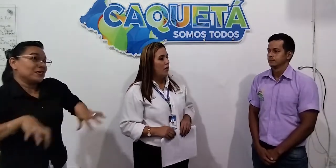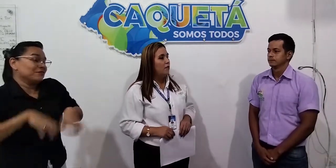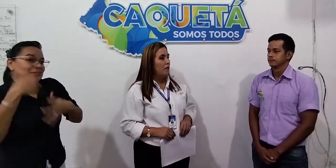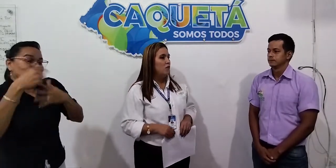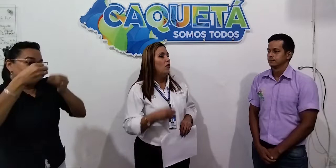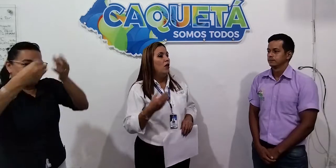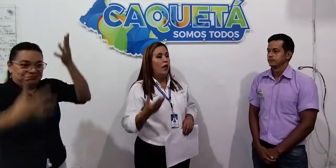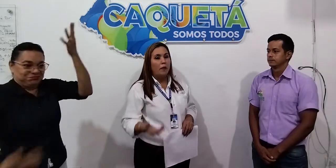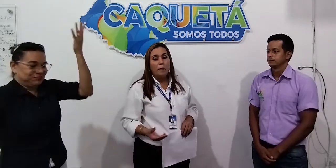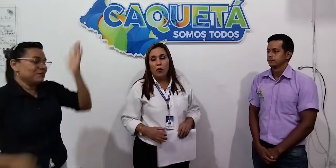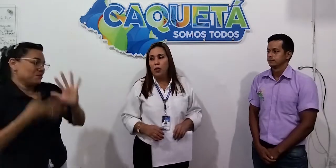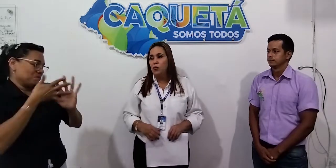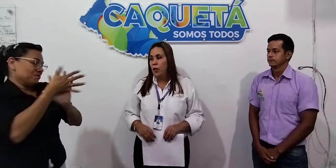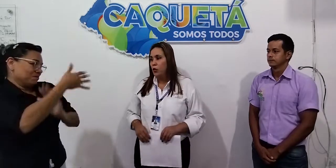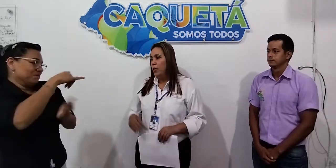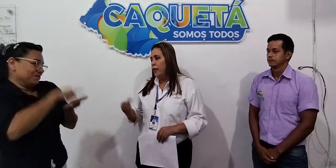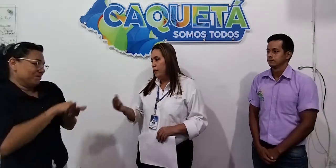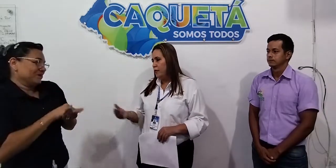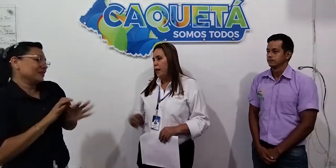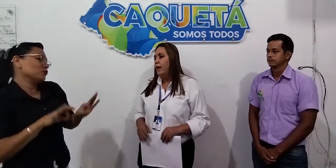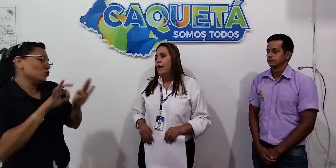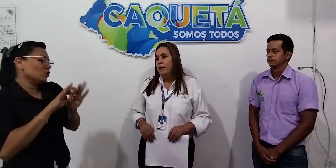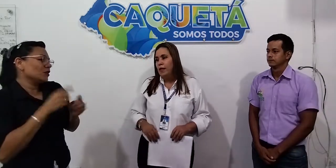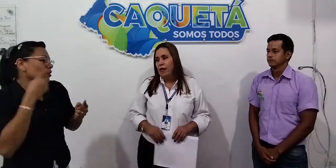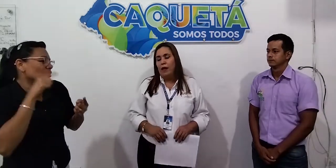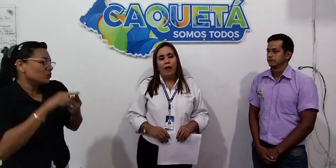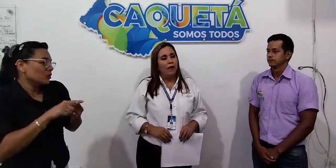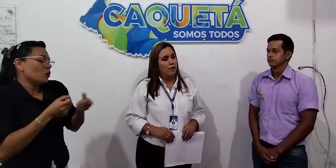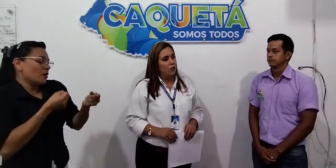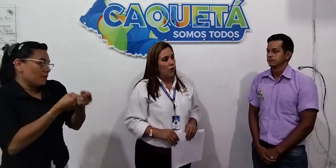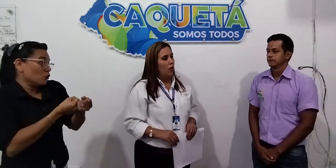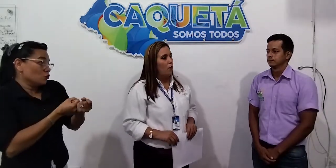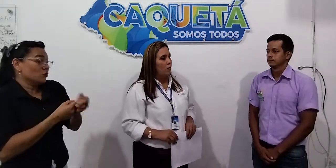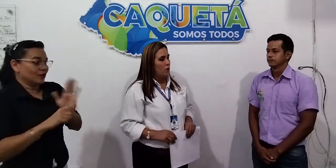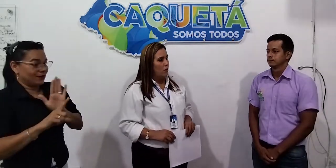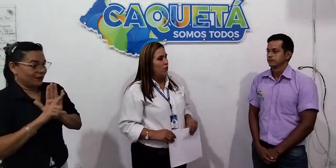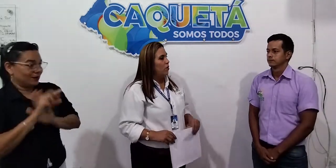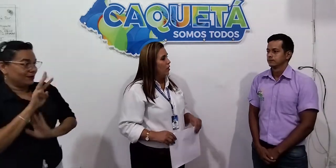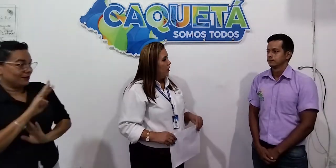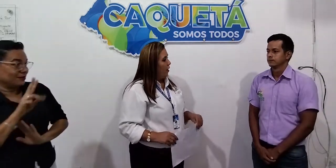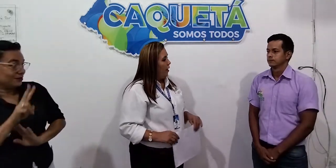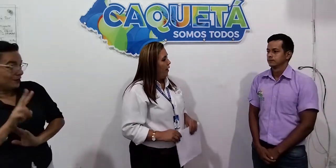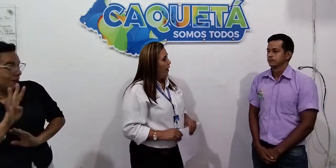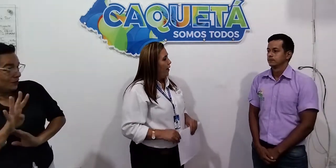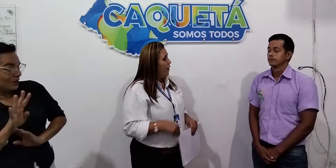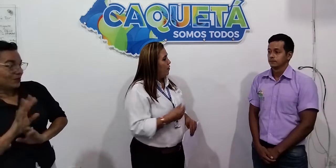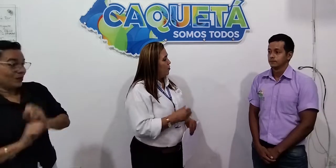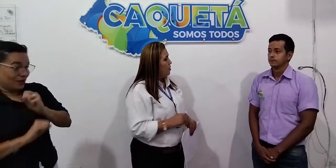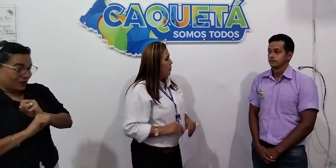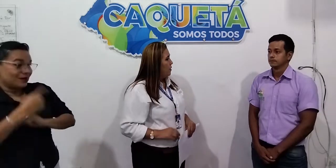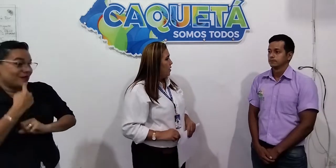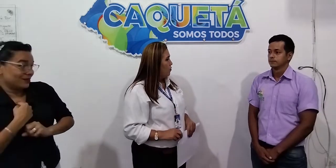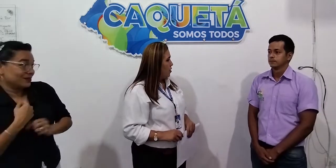realizando en prueba de que ayudan con la garantía de la atención a la población con nuestra facilidad de